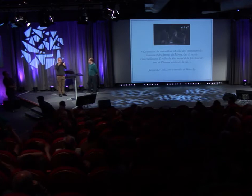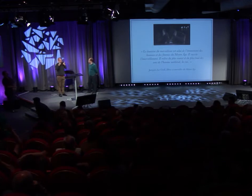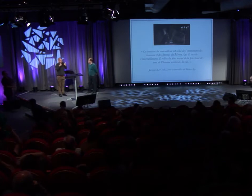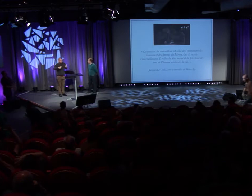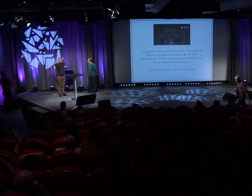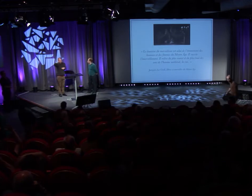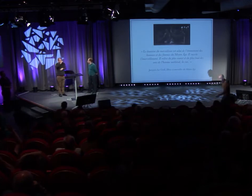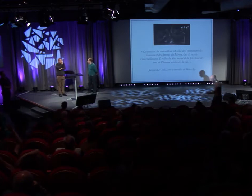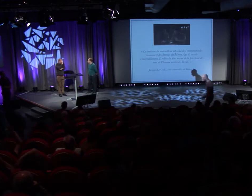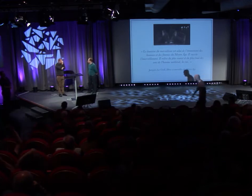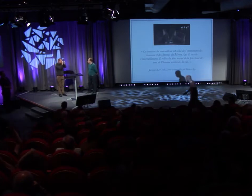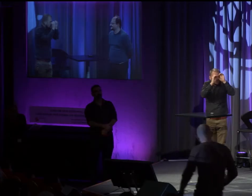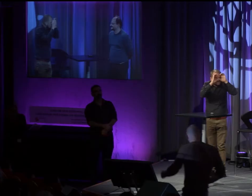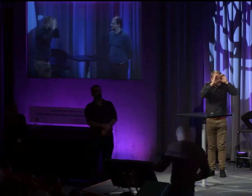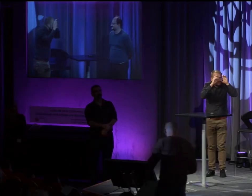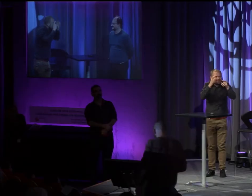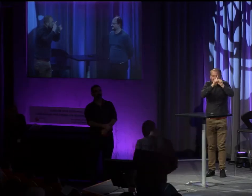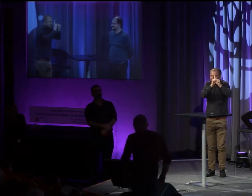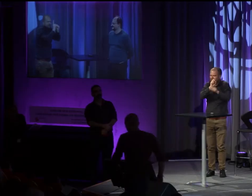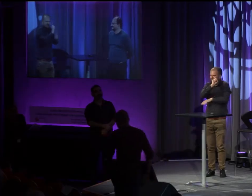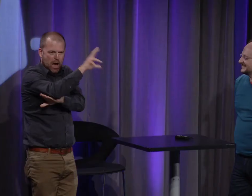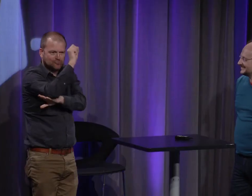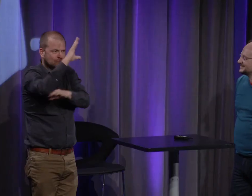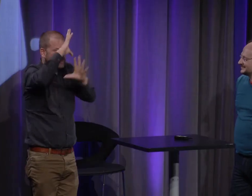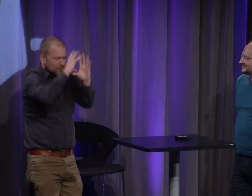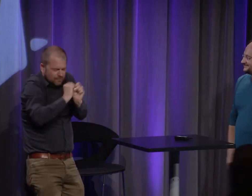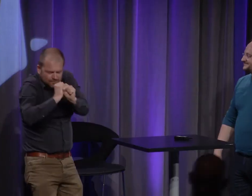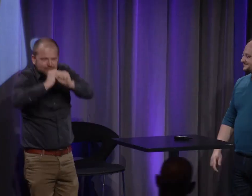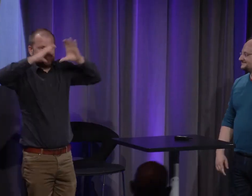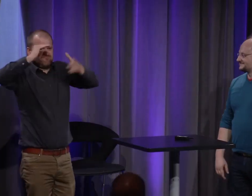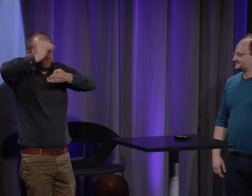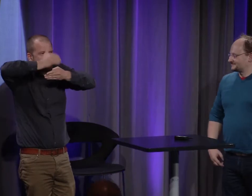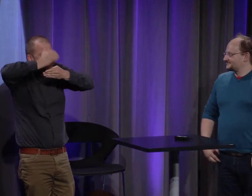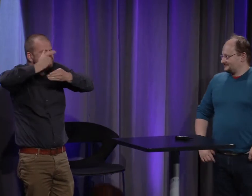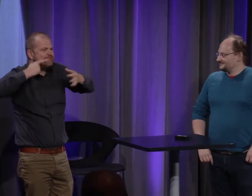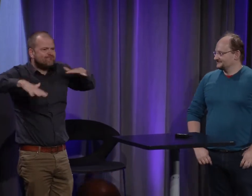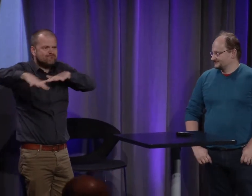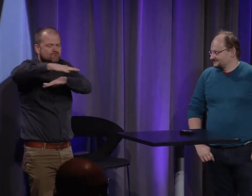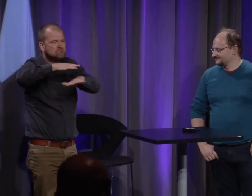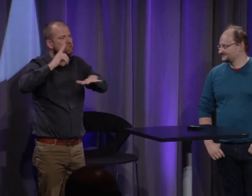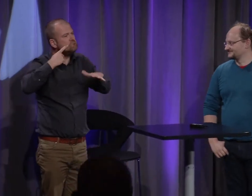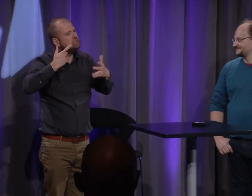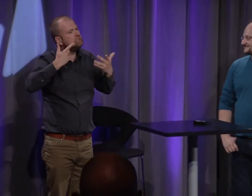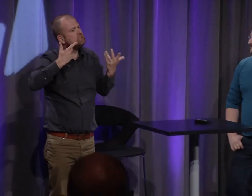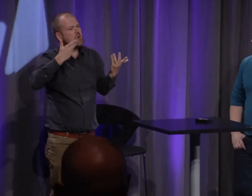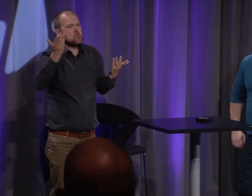pour son intervention je pense que tout le monde était en écoute complète et ça a permis de vraiment